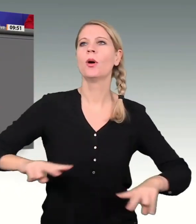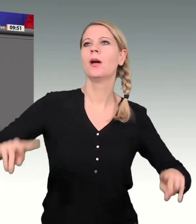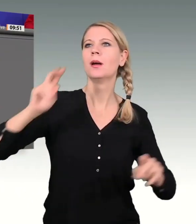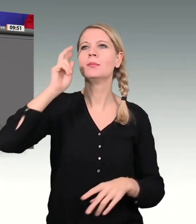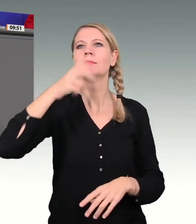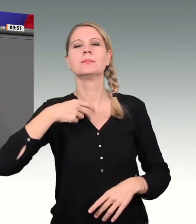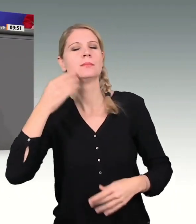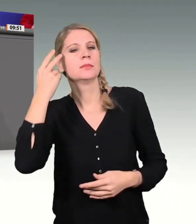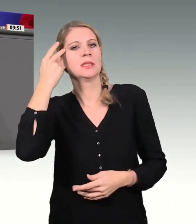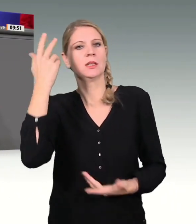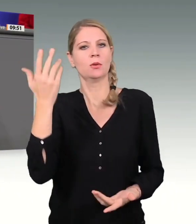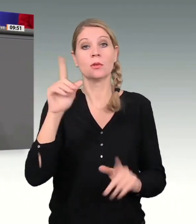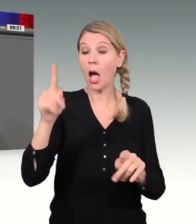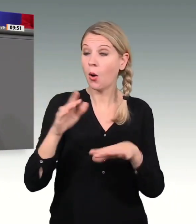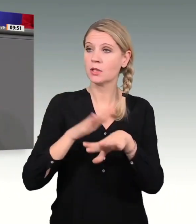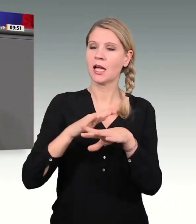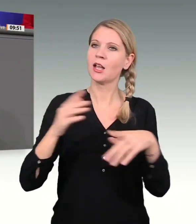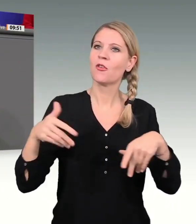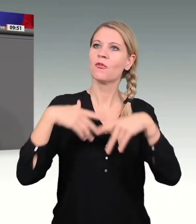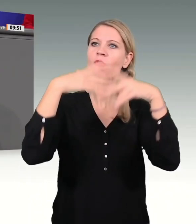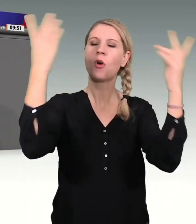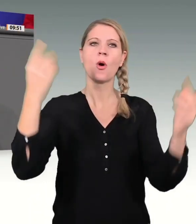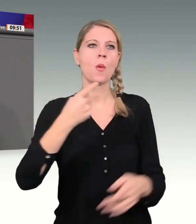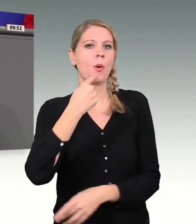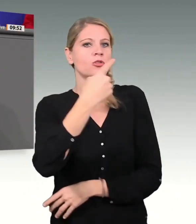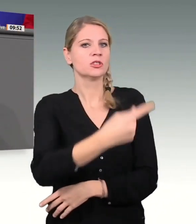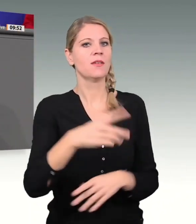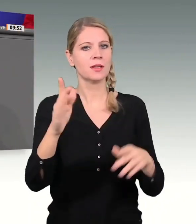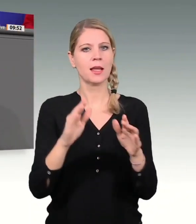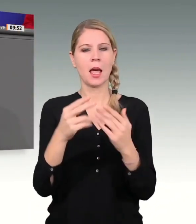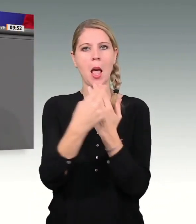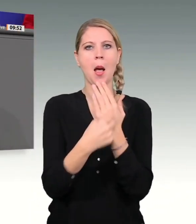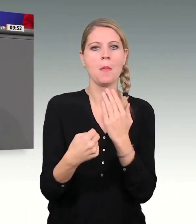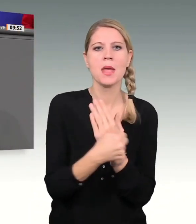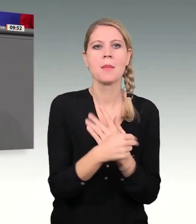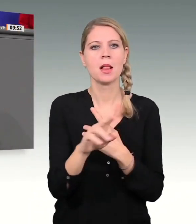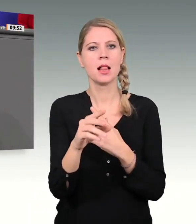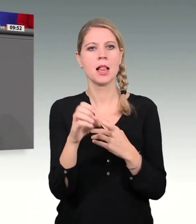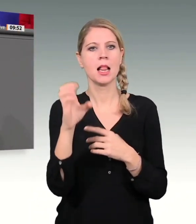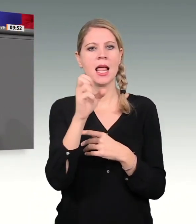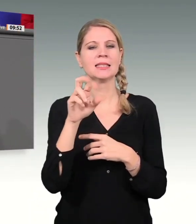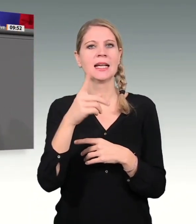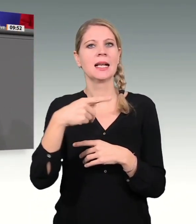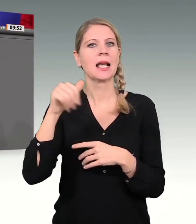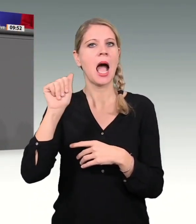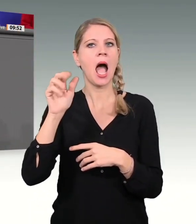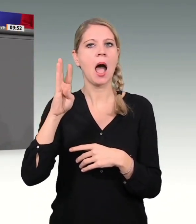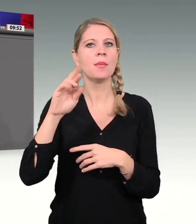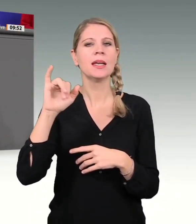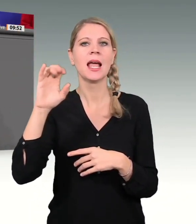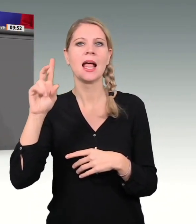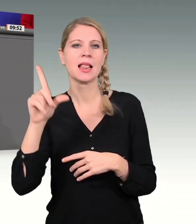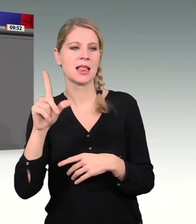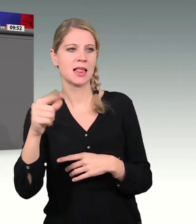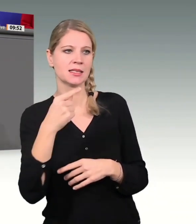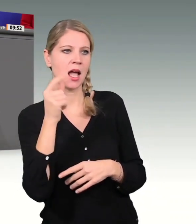auch die Zeit der Frohen Botschaft. In der Bibel verkündet ja Erzengel Gabriel Maria die Geburt Jesu. Und da